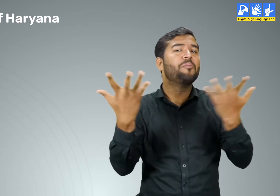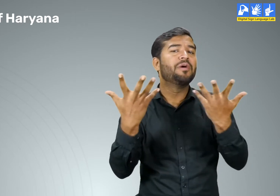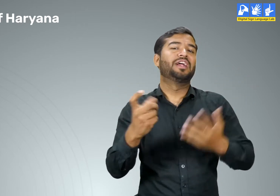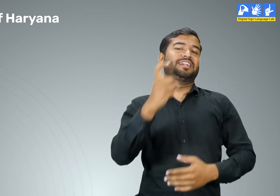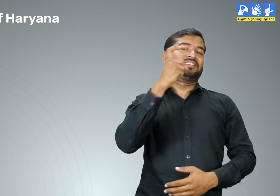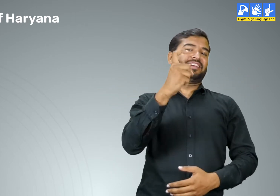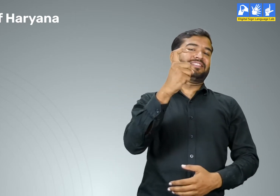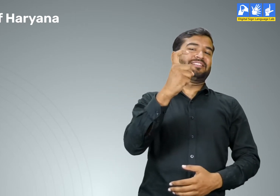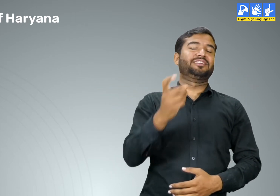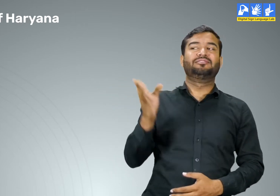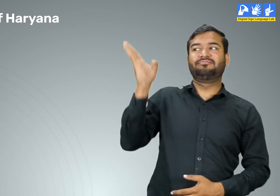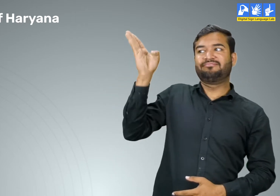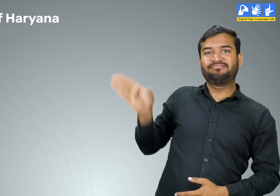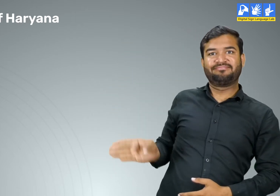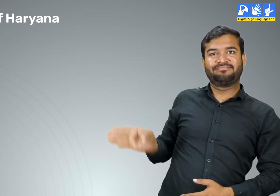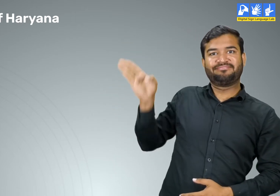राज्य के साथ जिले थे